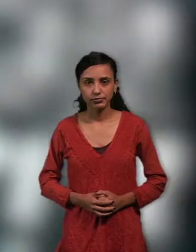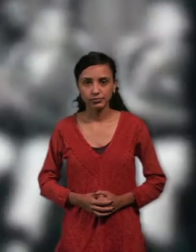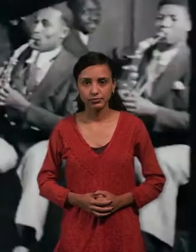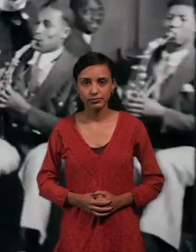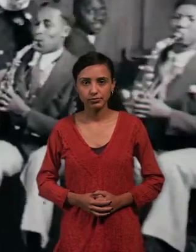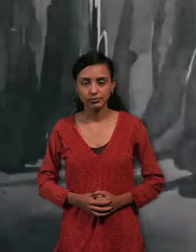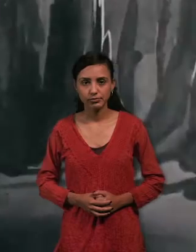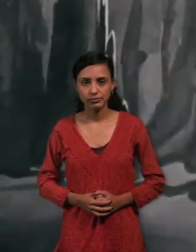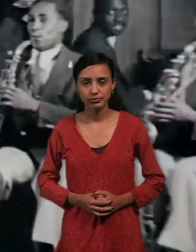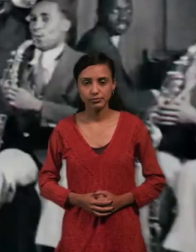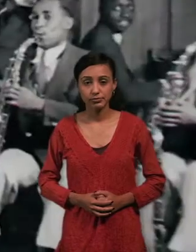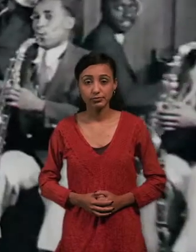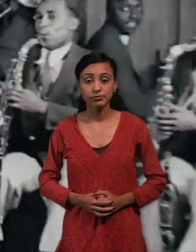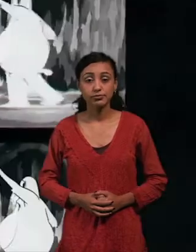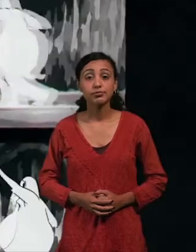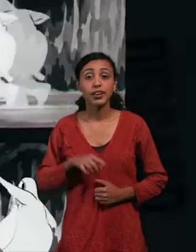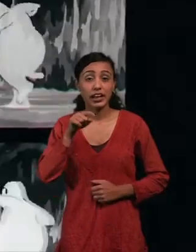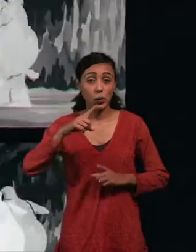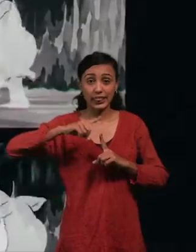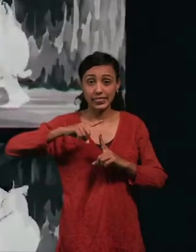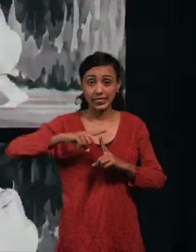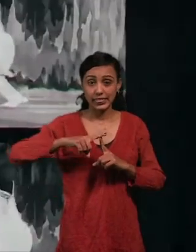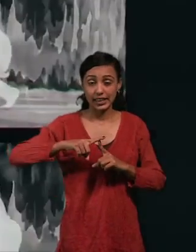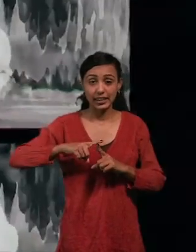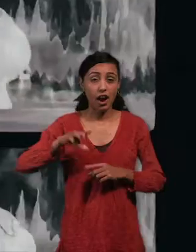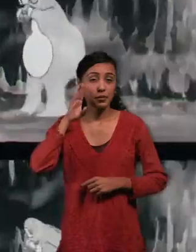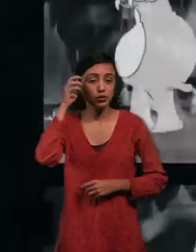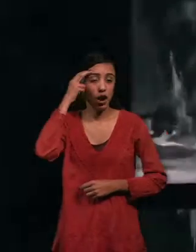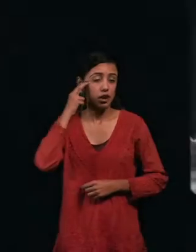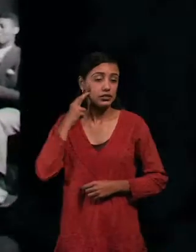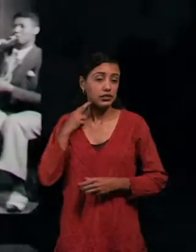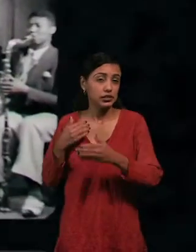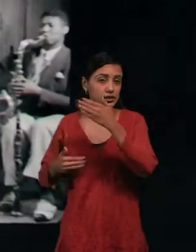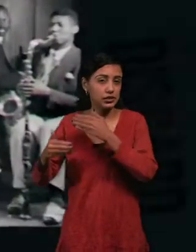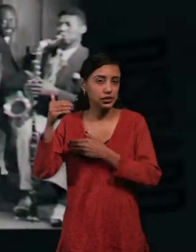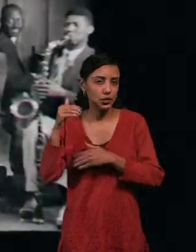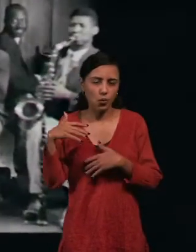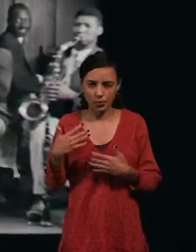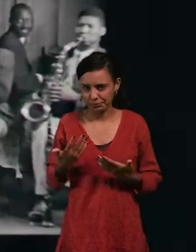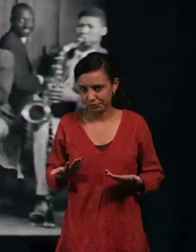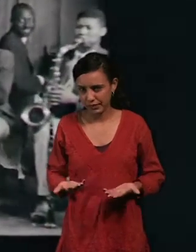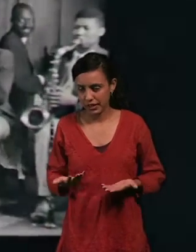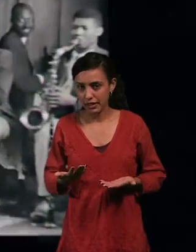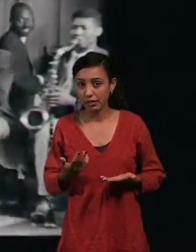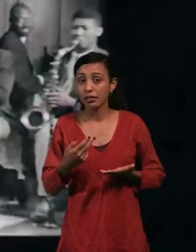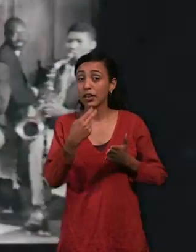La rotoscopia es una técnica de animación antigua. Que consiste en dibujar un fotograma de animación